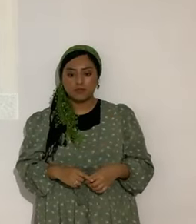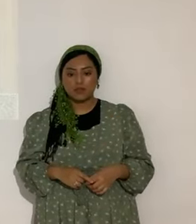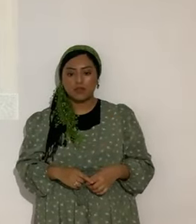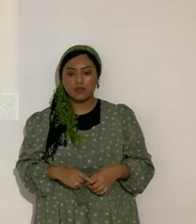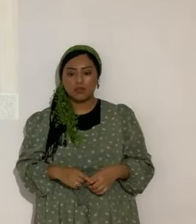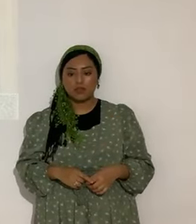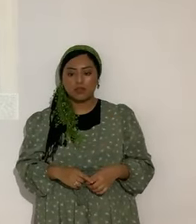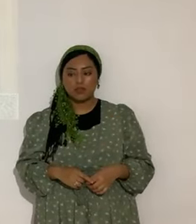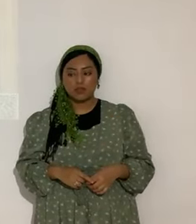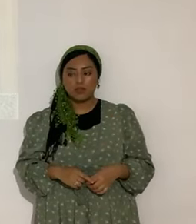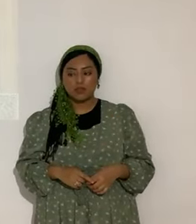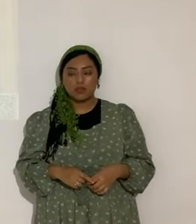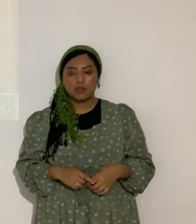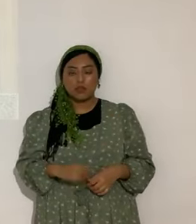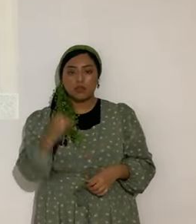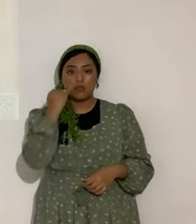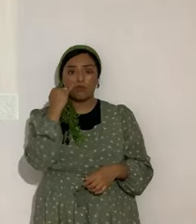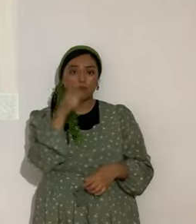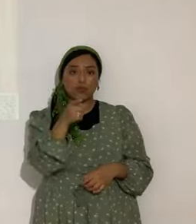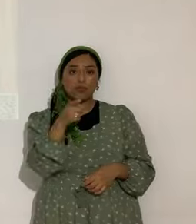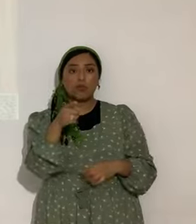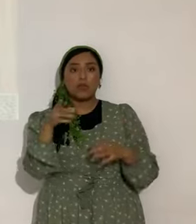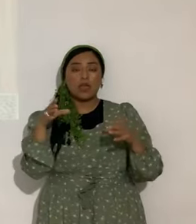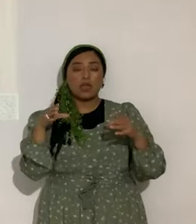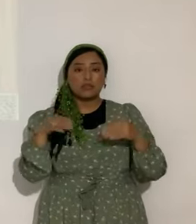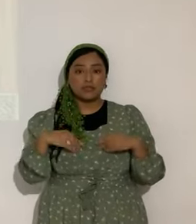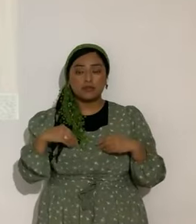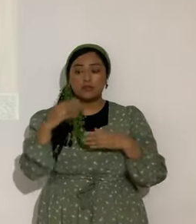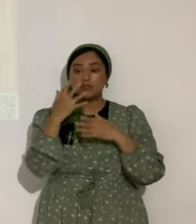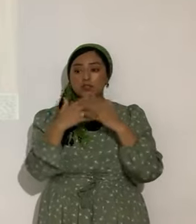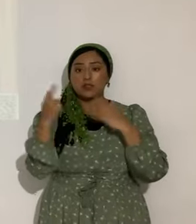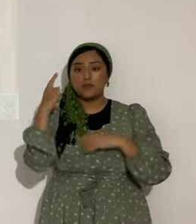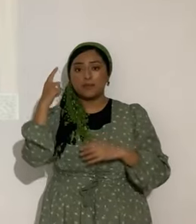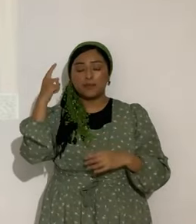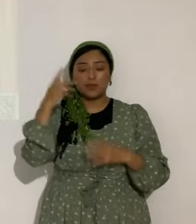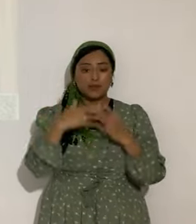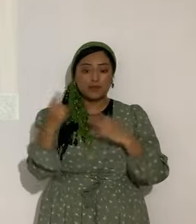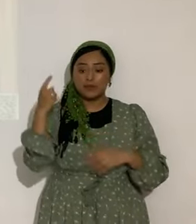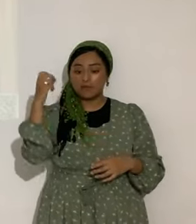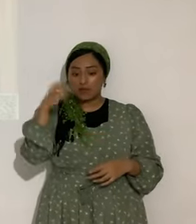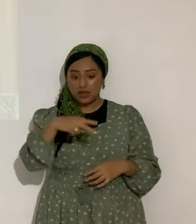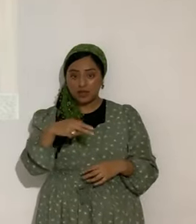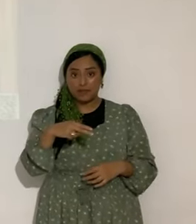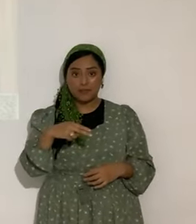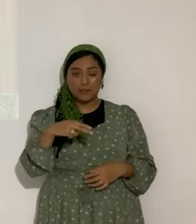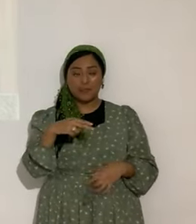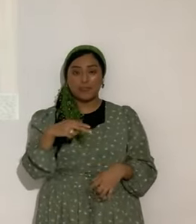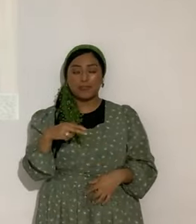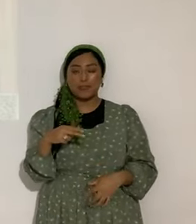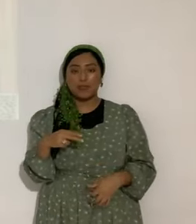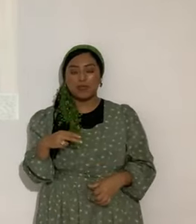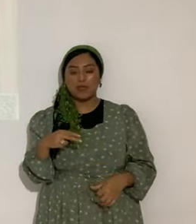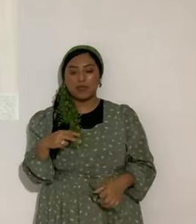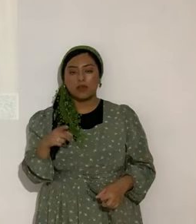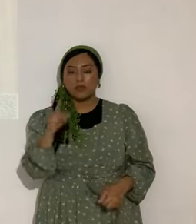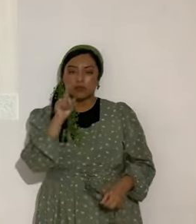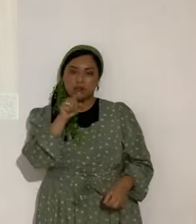Si tú aceptas que algo te derrote. Será porque así lo aceptaste.